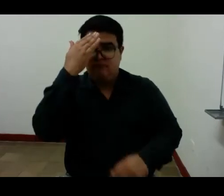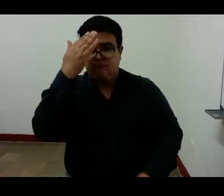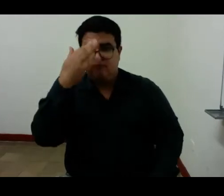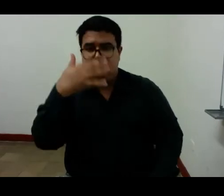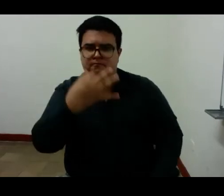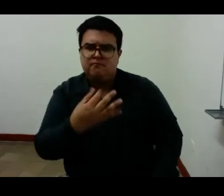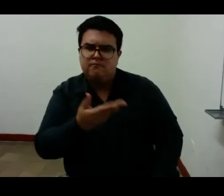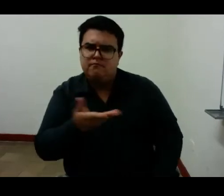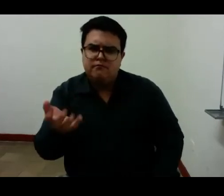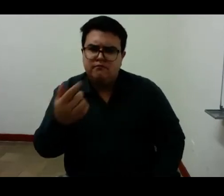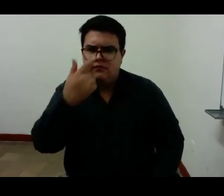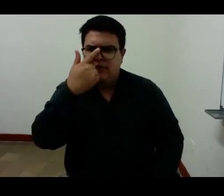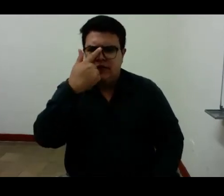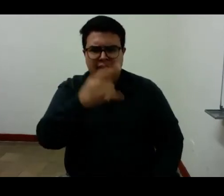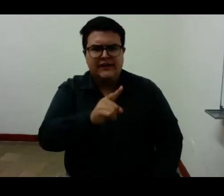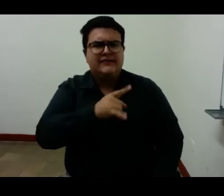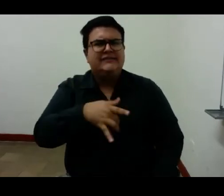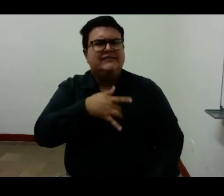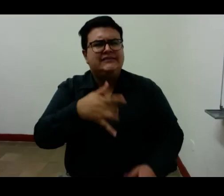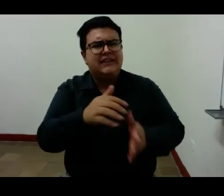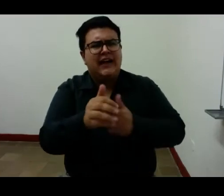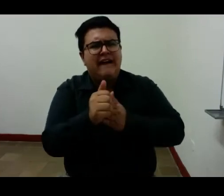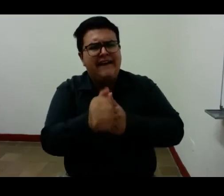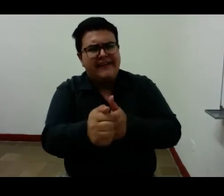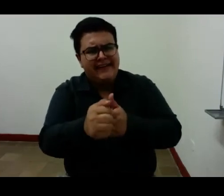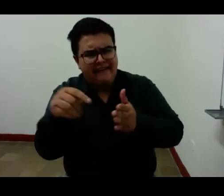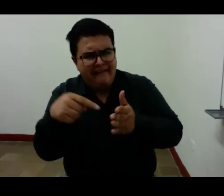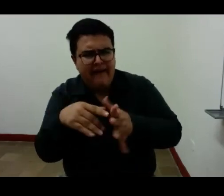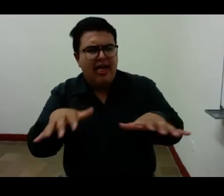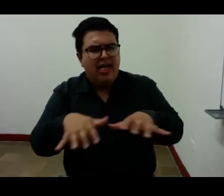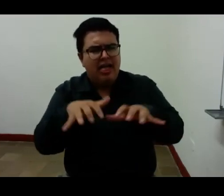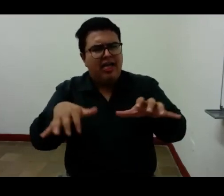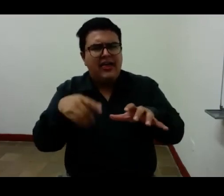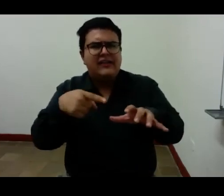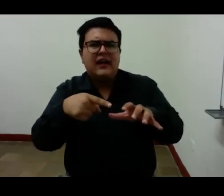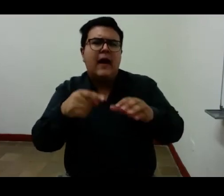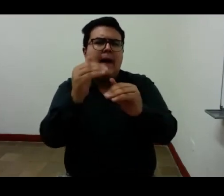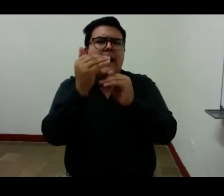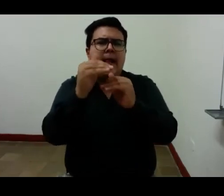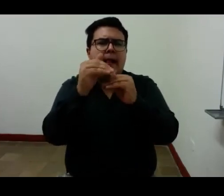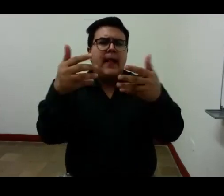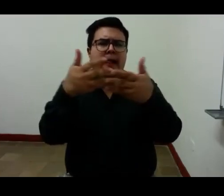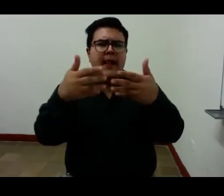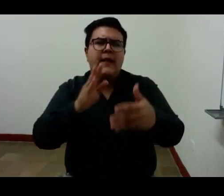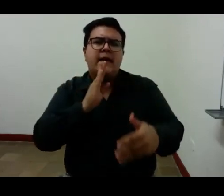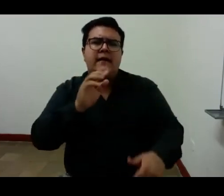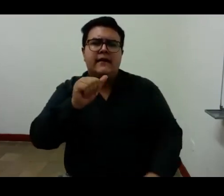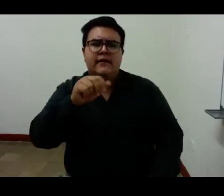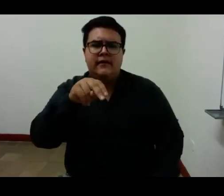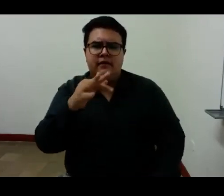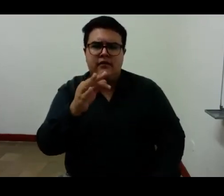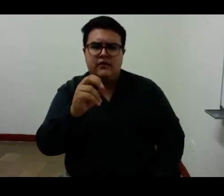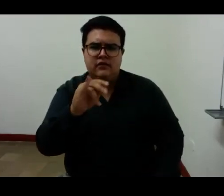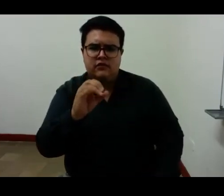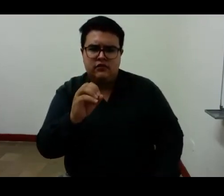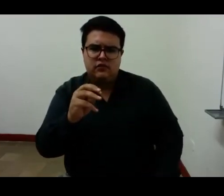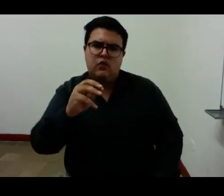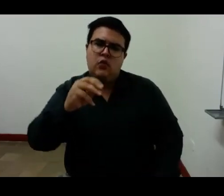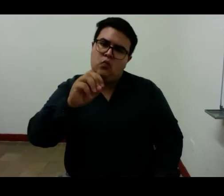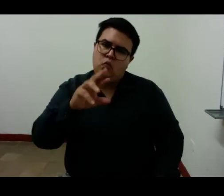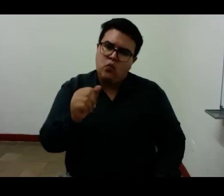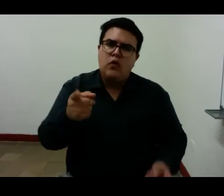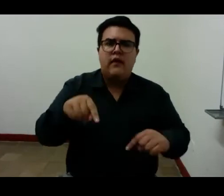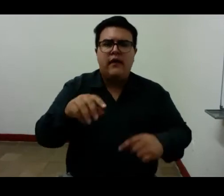como guía un epígrafe de Antonio Mora y heterónimo de Fernando Pesoha